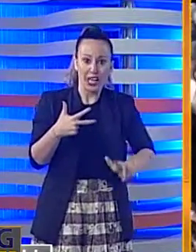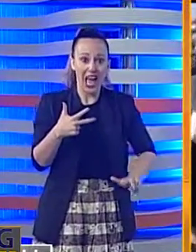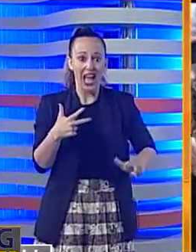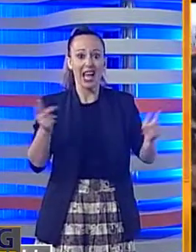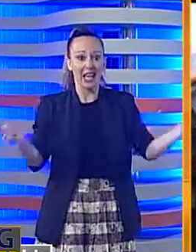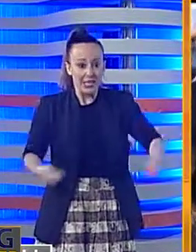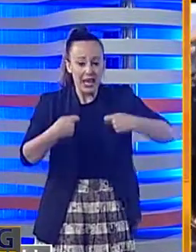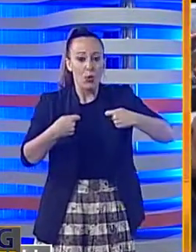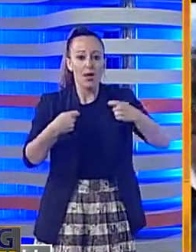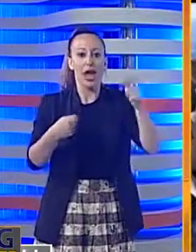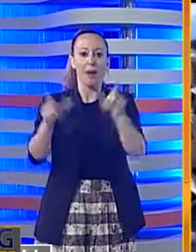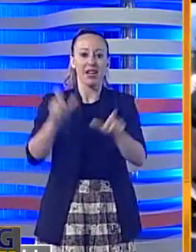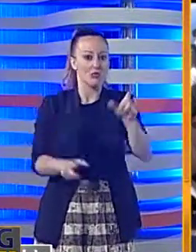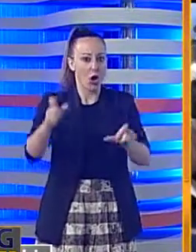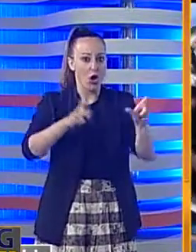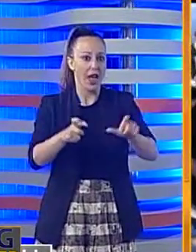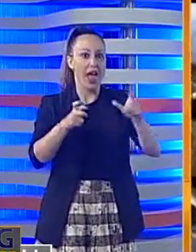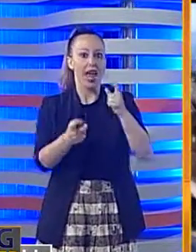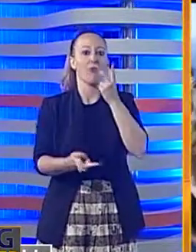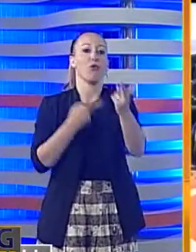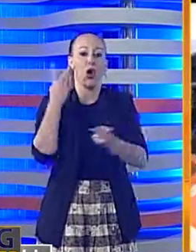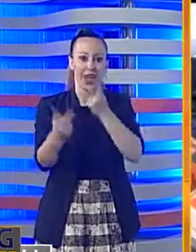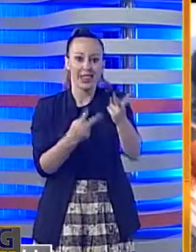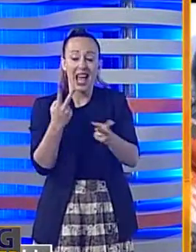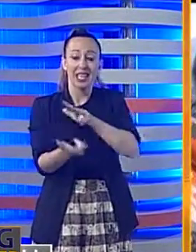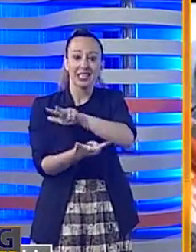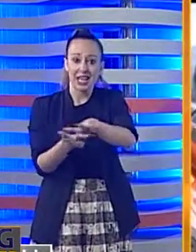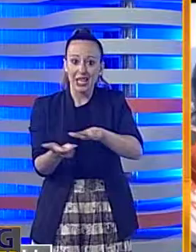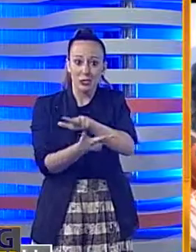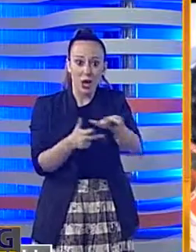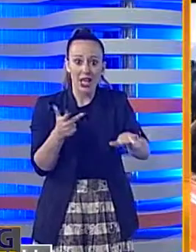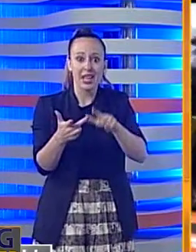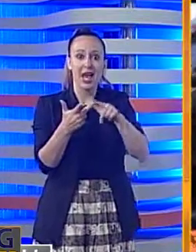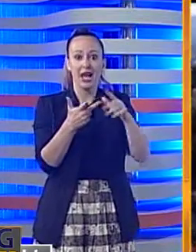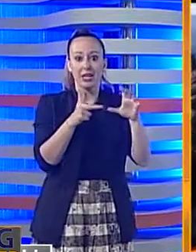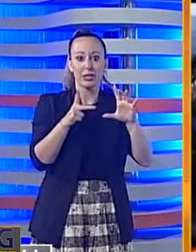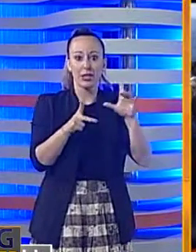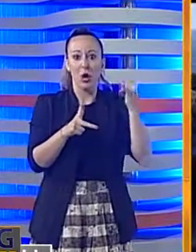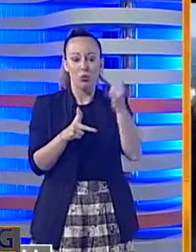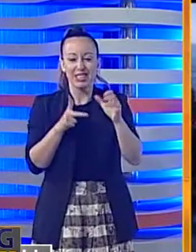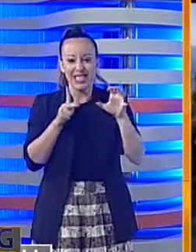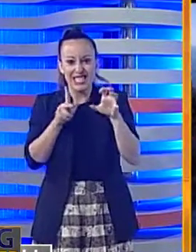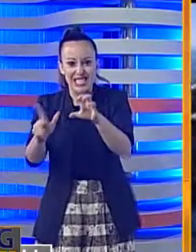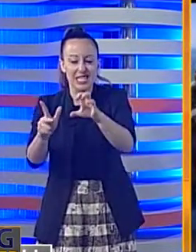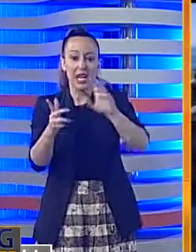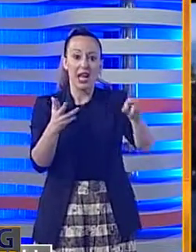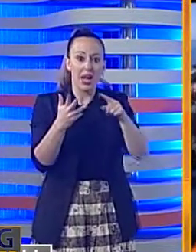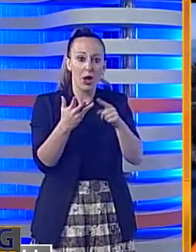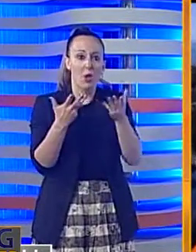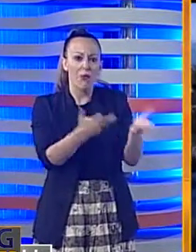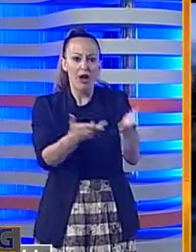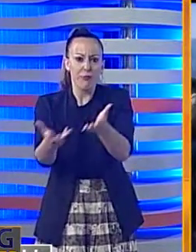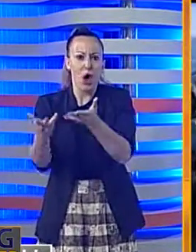migranti tra la Libia e la Sicilia, di sequestro di persona, violenza sessuale,